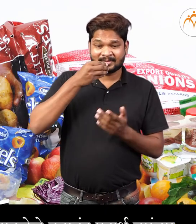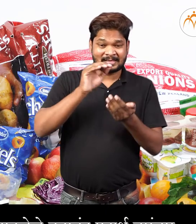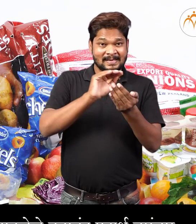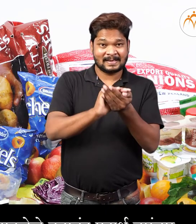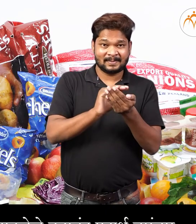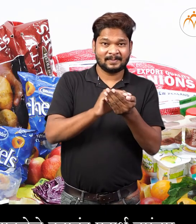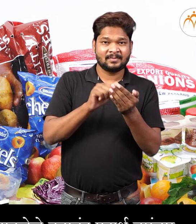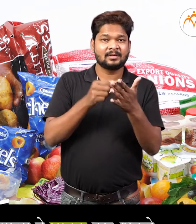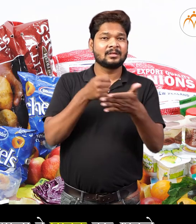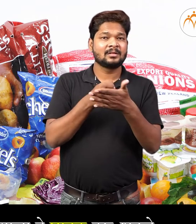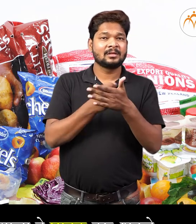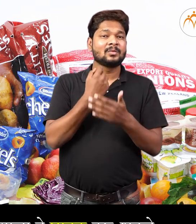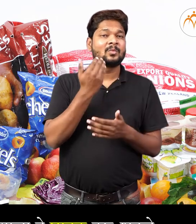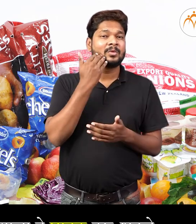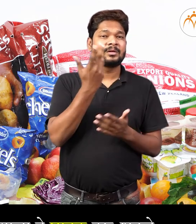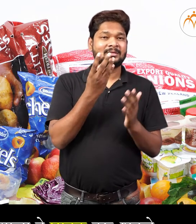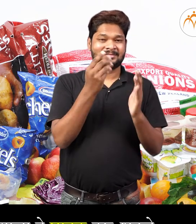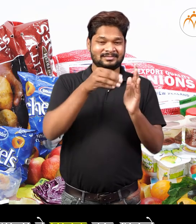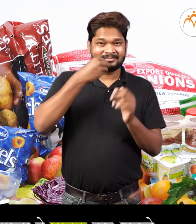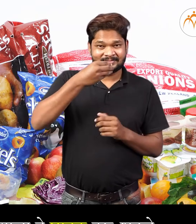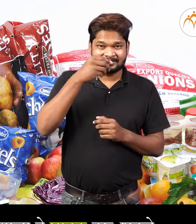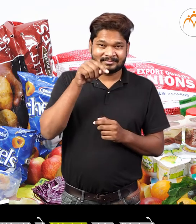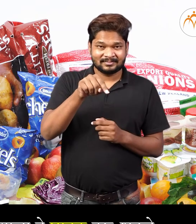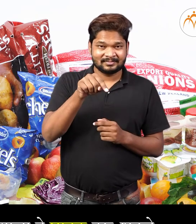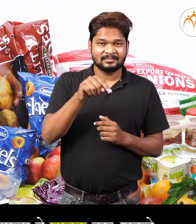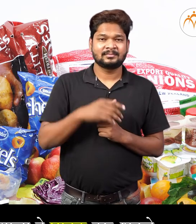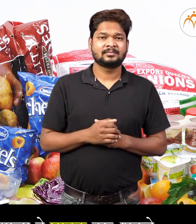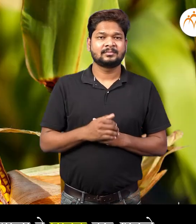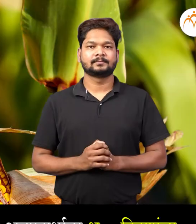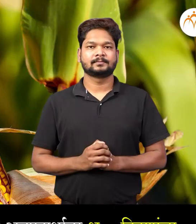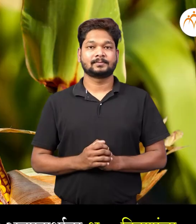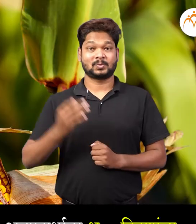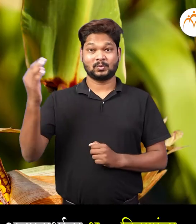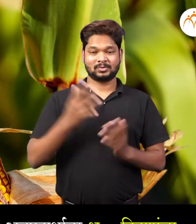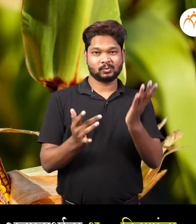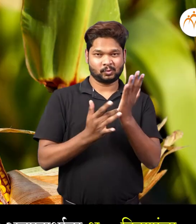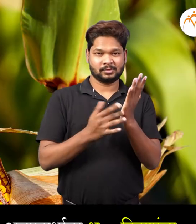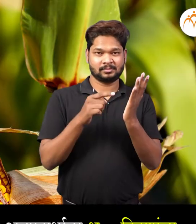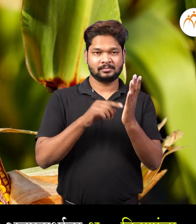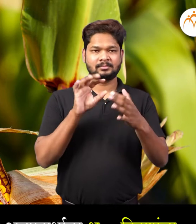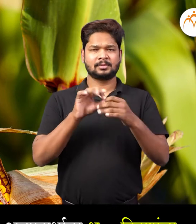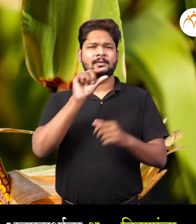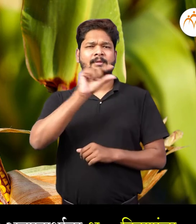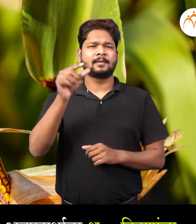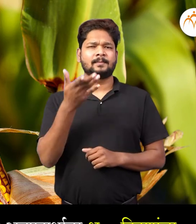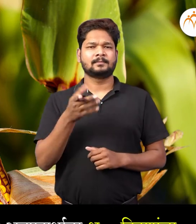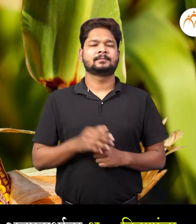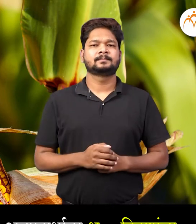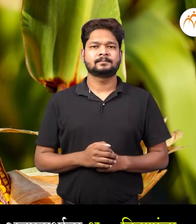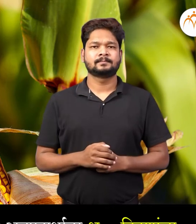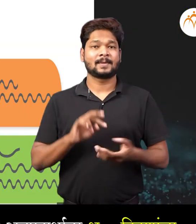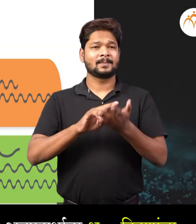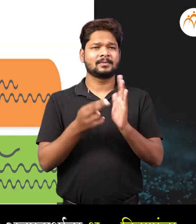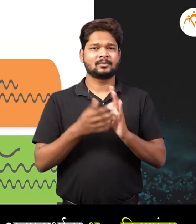पदार्थ वारमवार खाणेने आरोग्याला तेव खातक ठुरू शक्ते अन्न किरणी यन या नव्यात तंत्रामधे अन्न